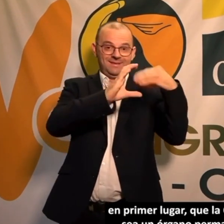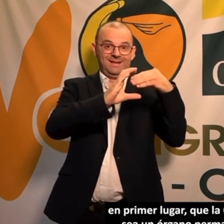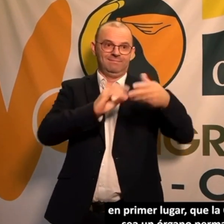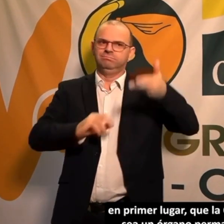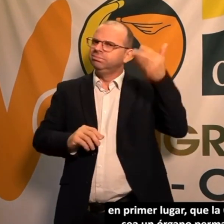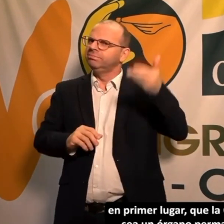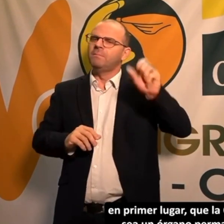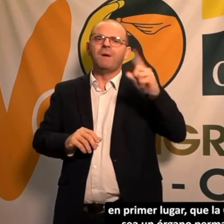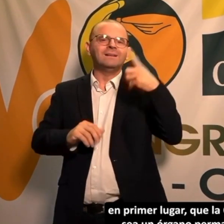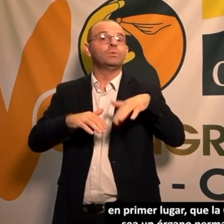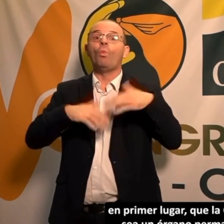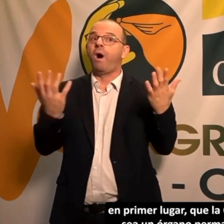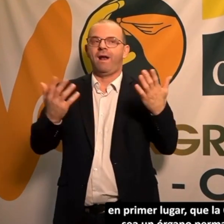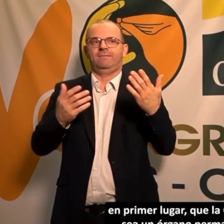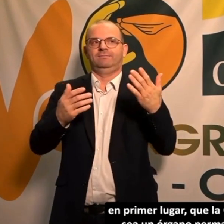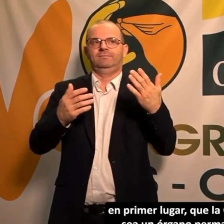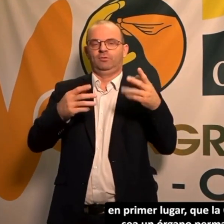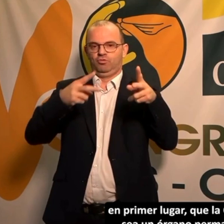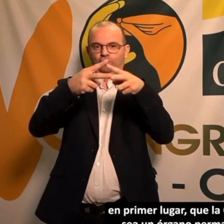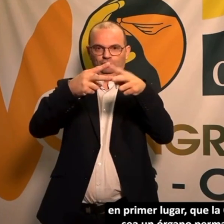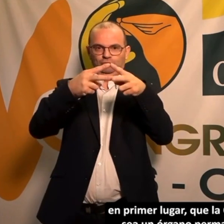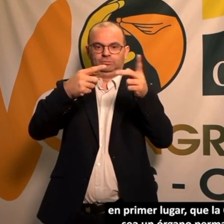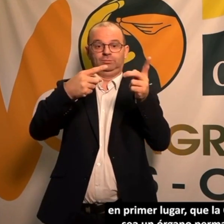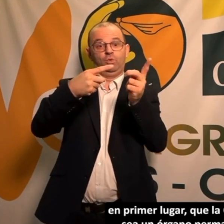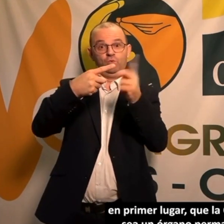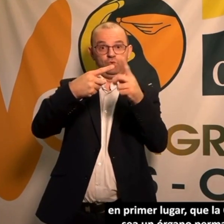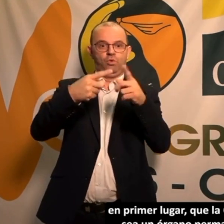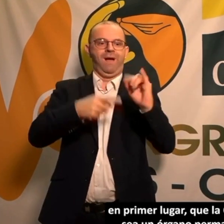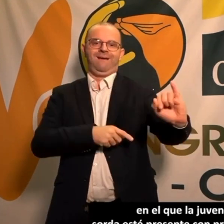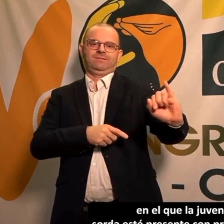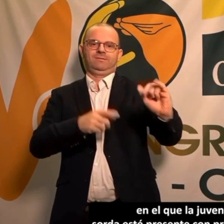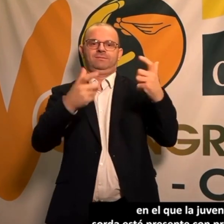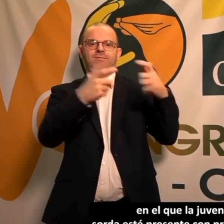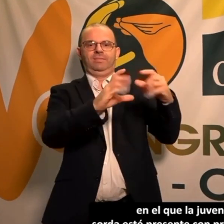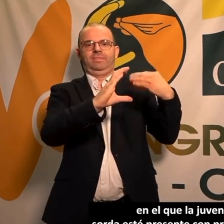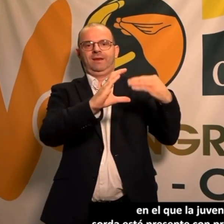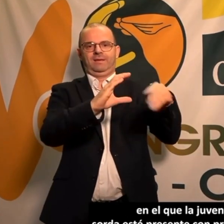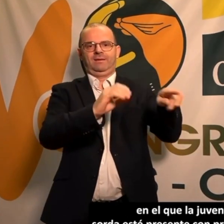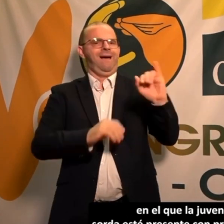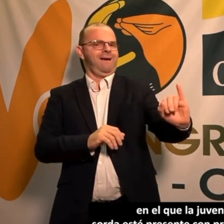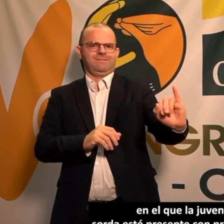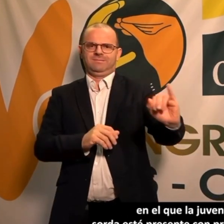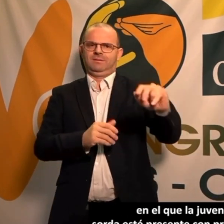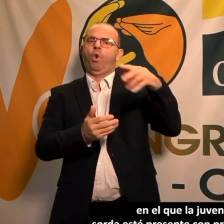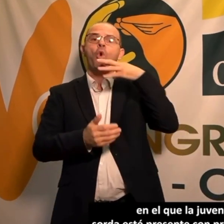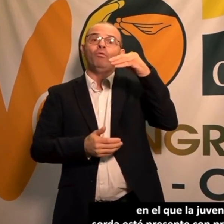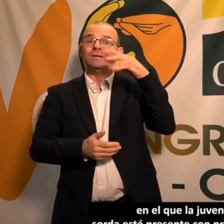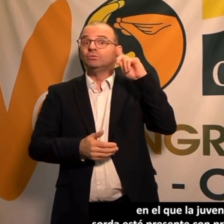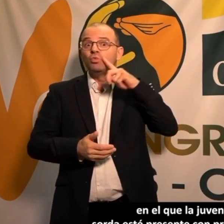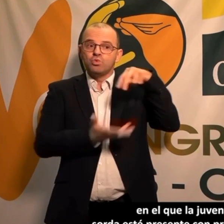presente con protagonismo, capacidad de decisión, representatividad y voz propias. En segundo lugar, que se desarrolle un